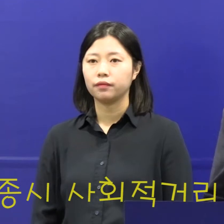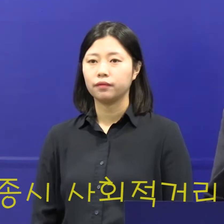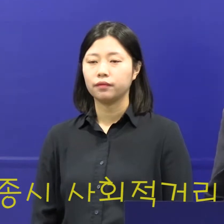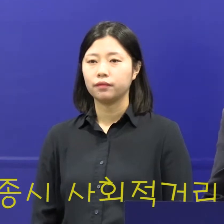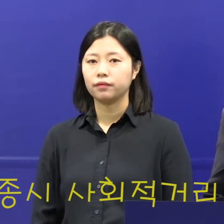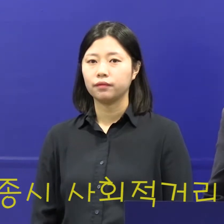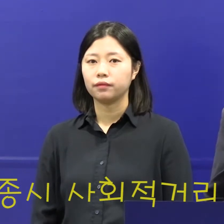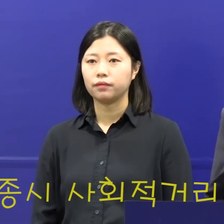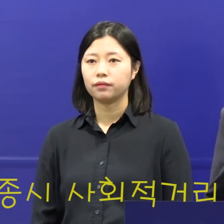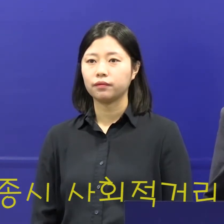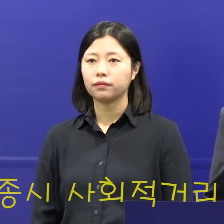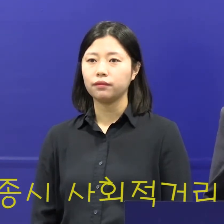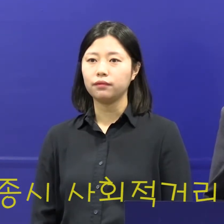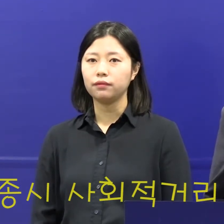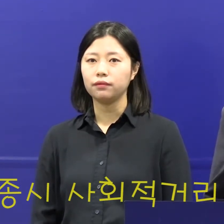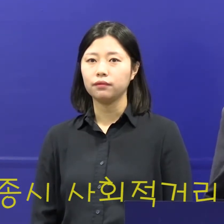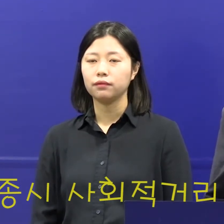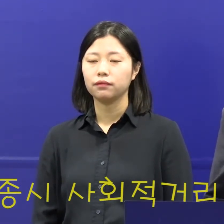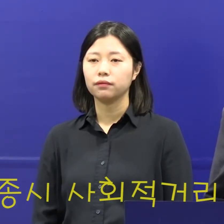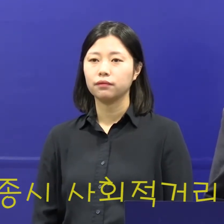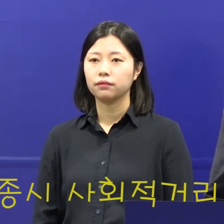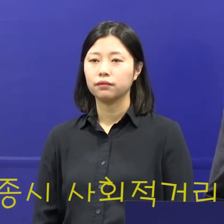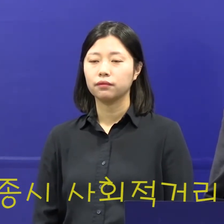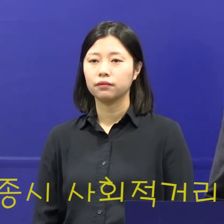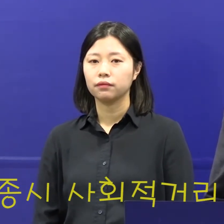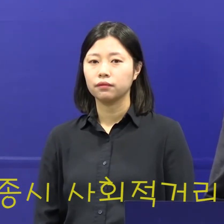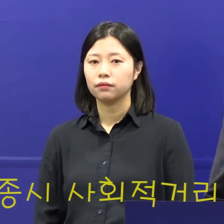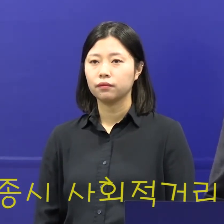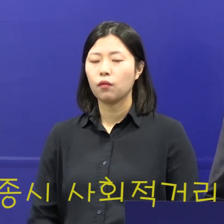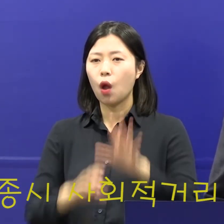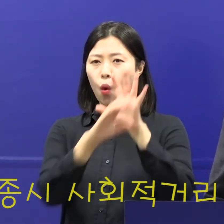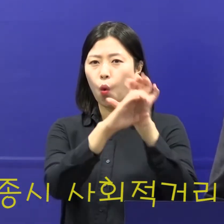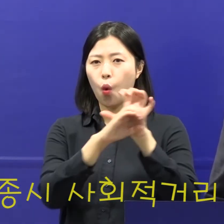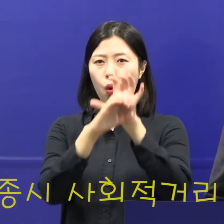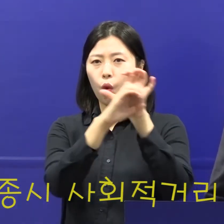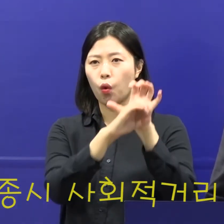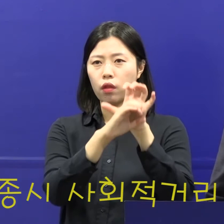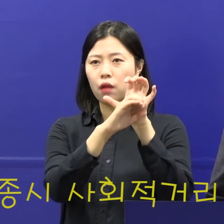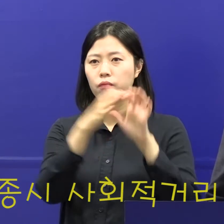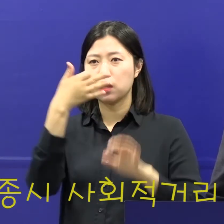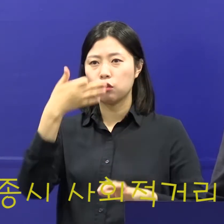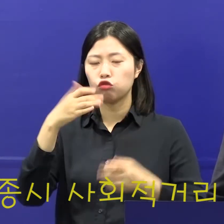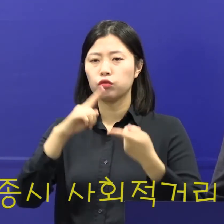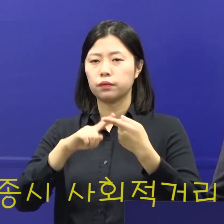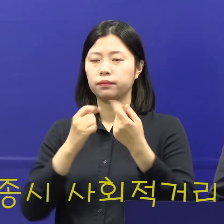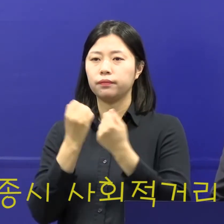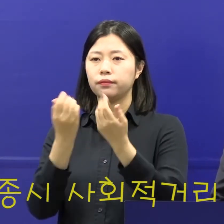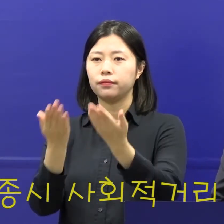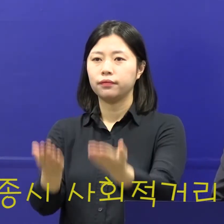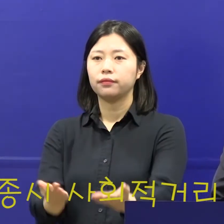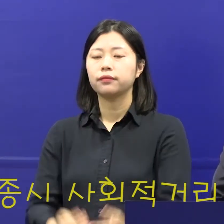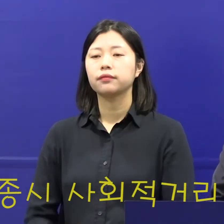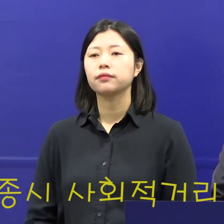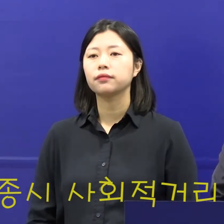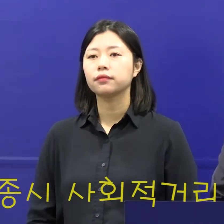먼저 코로나19 관련해서 한 말씀 더 드리겠습니다.